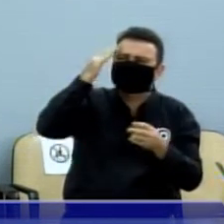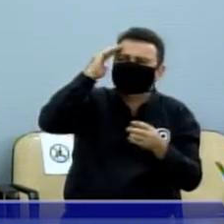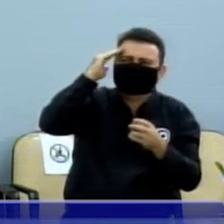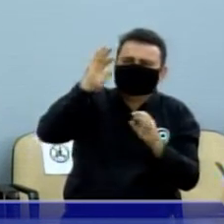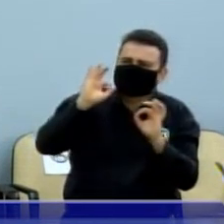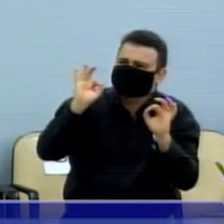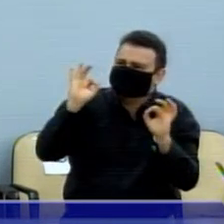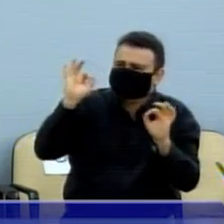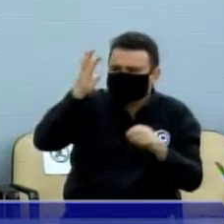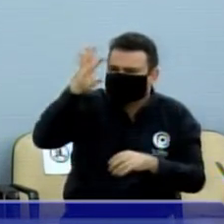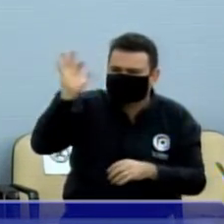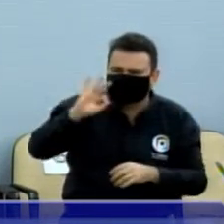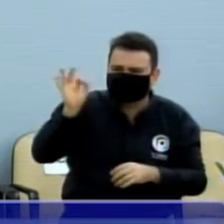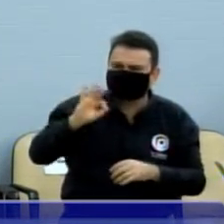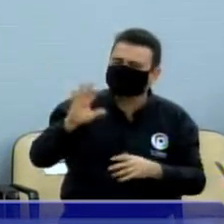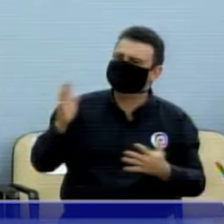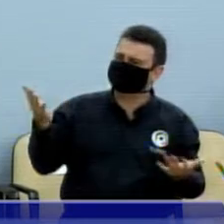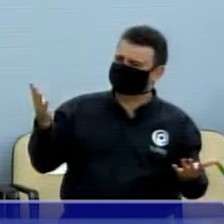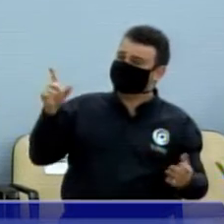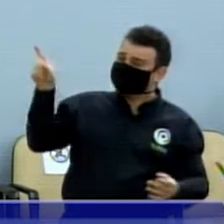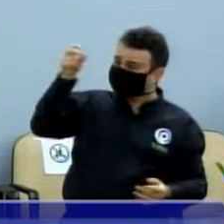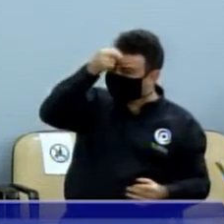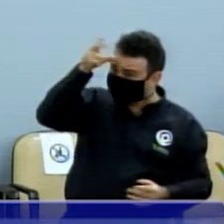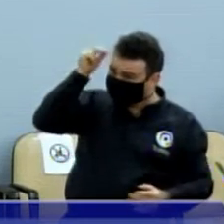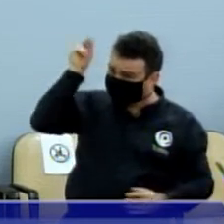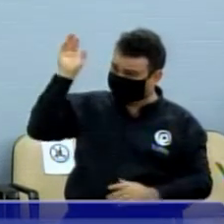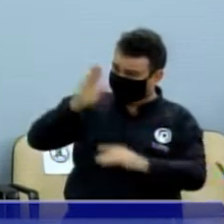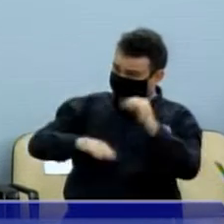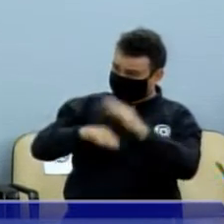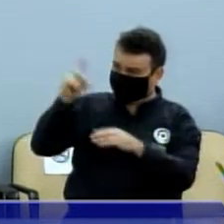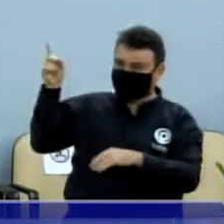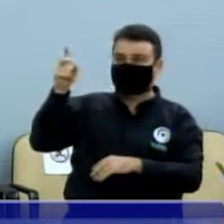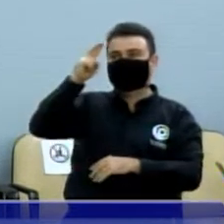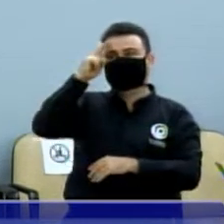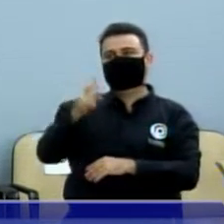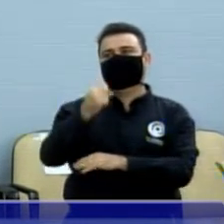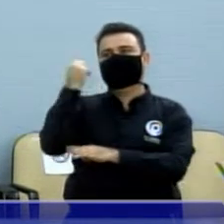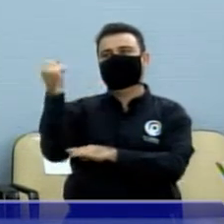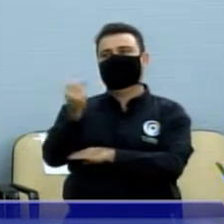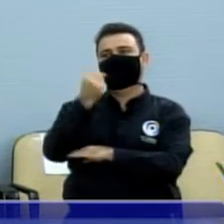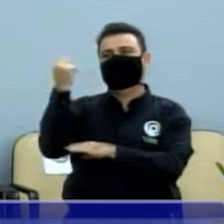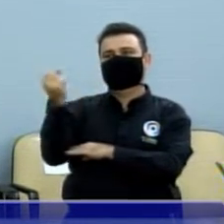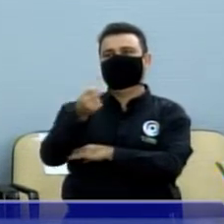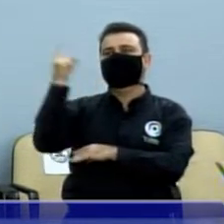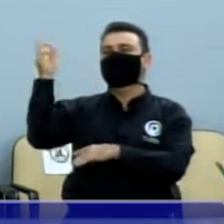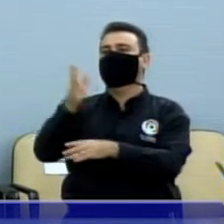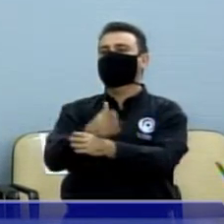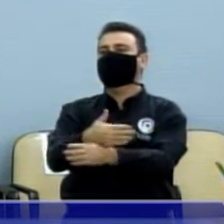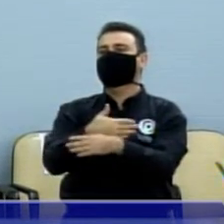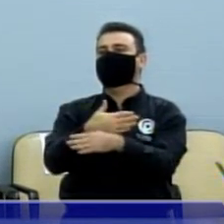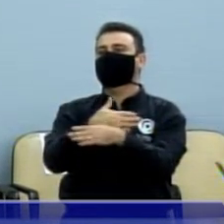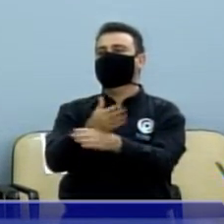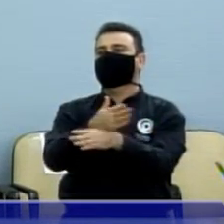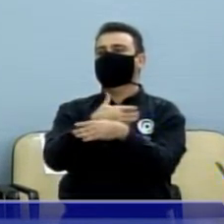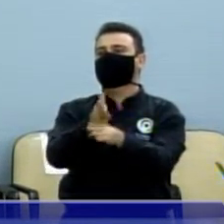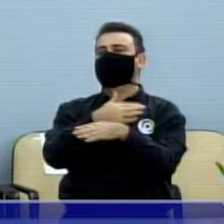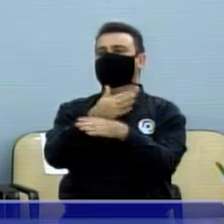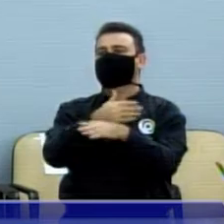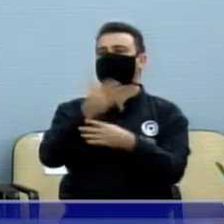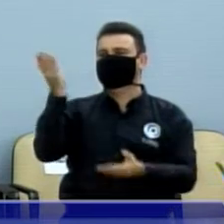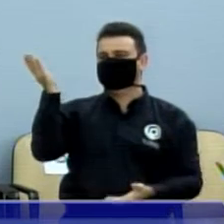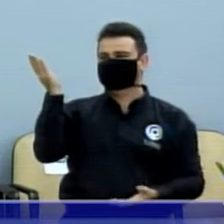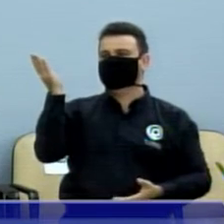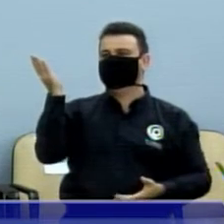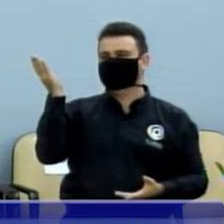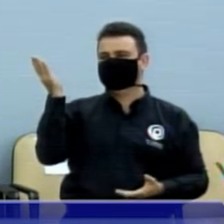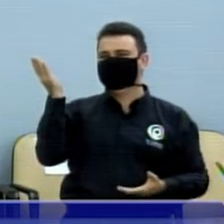É saber que o prefeito Edinho, ele chega ao ápice da negligência administrativa, nomeando, na minha